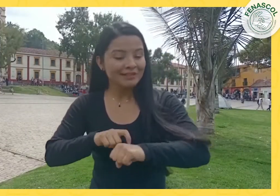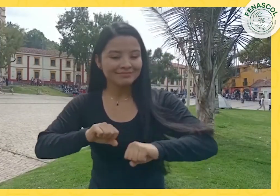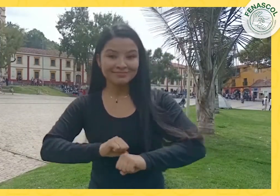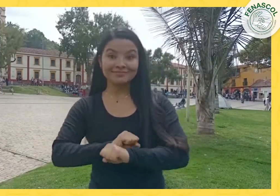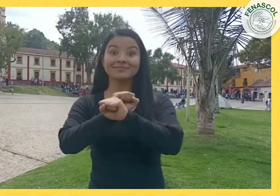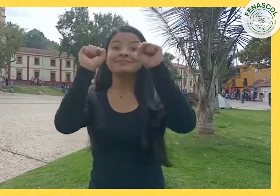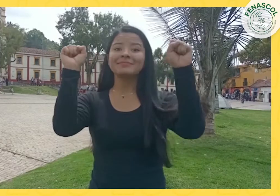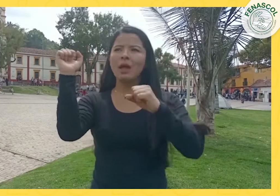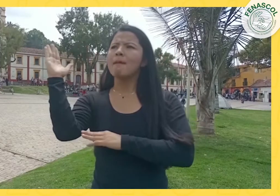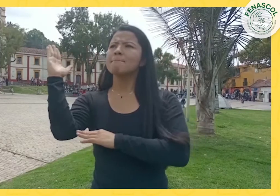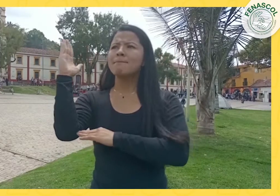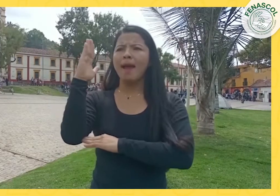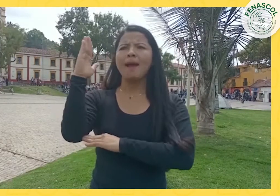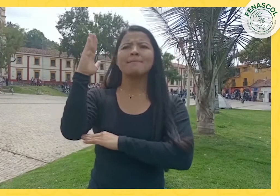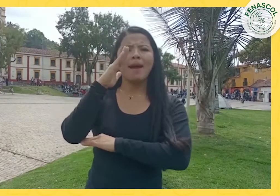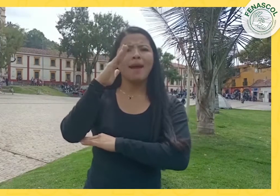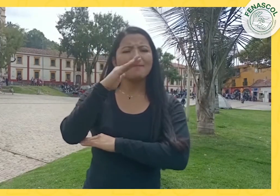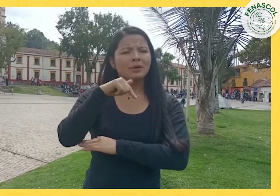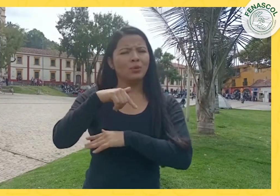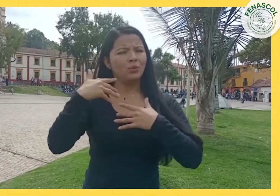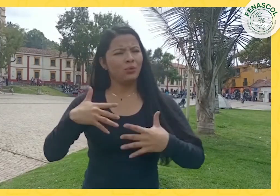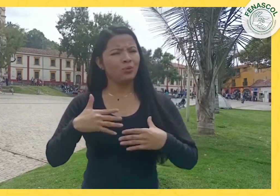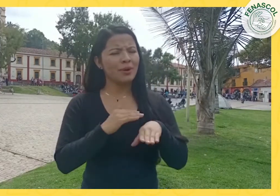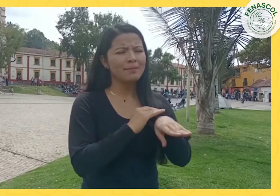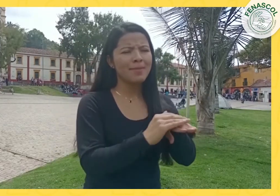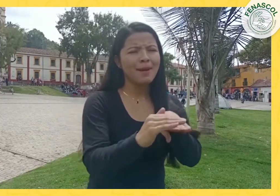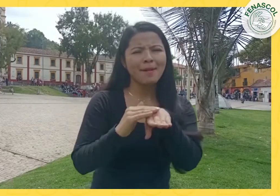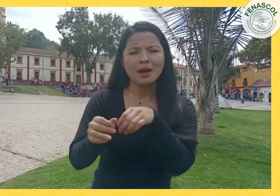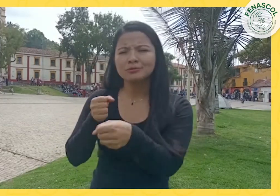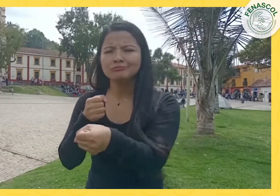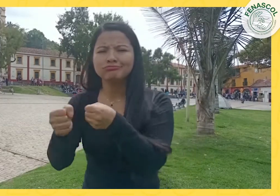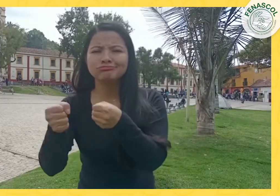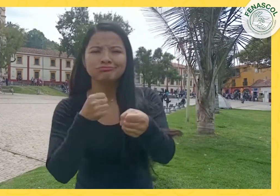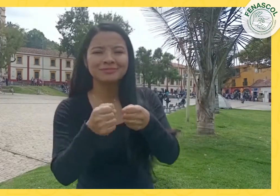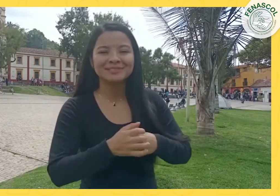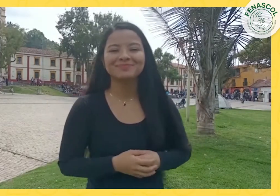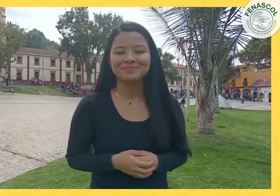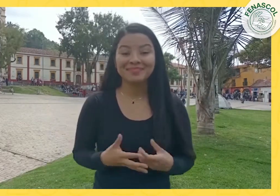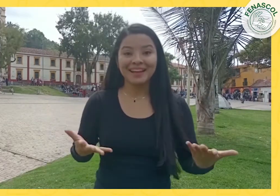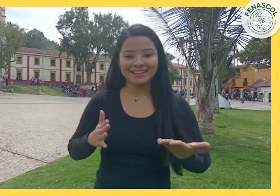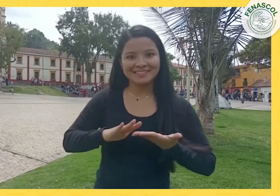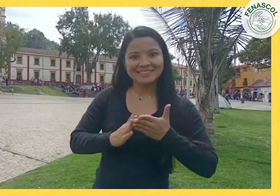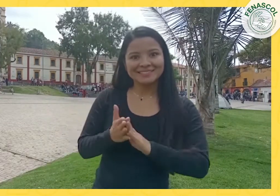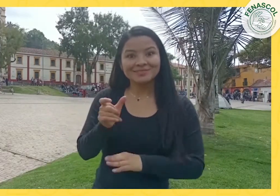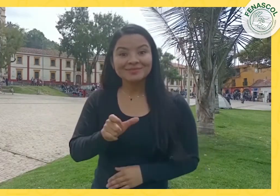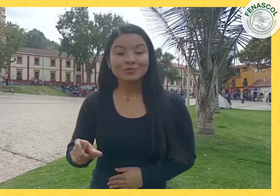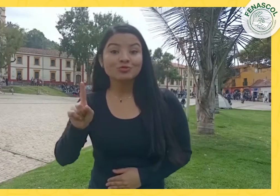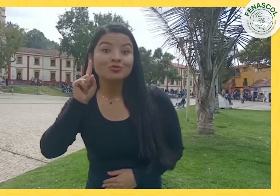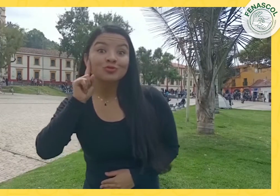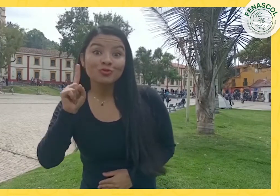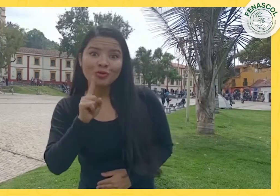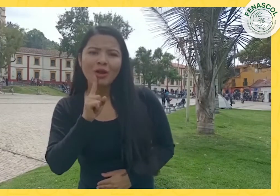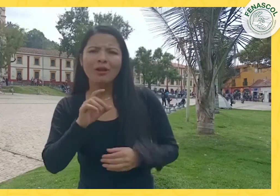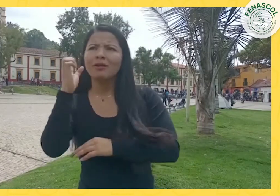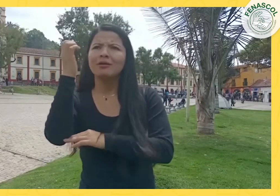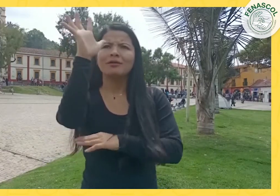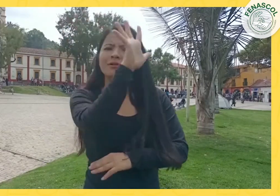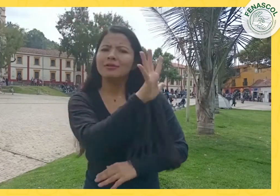próximo 11 de octubre, durante todo el día. Tendremos varios invitados y varias entrevistas. Las personas